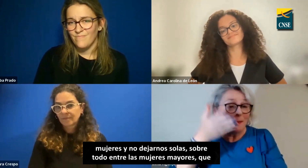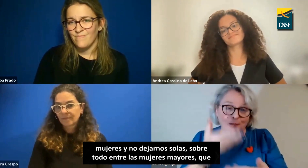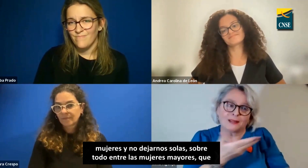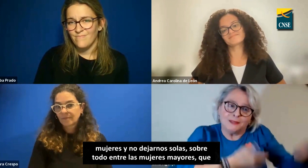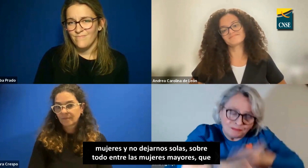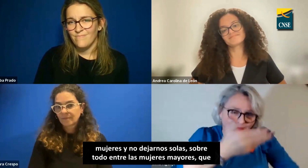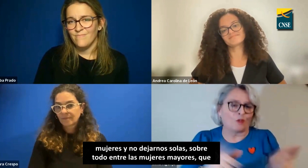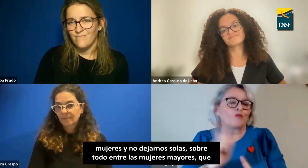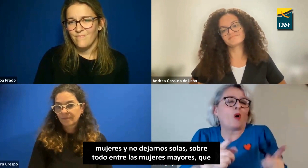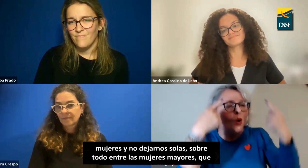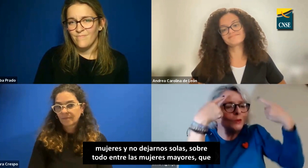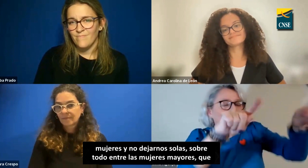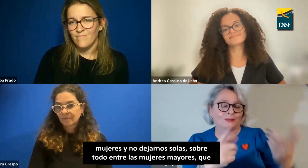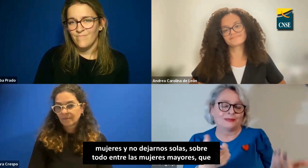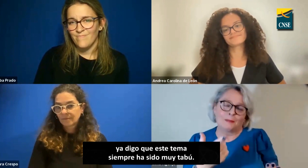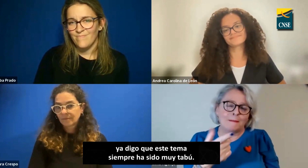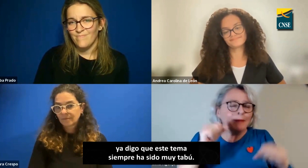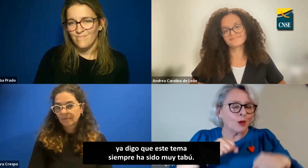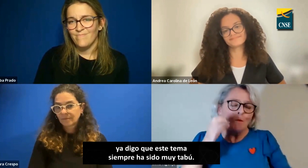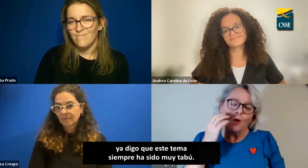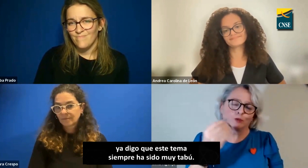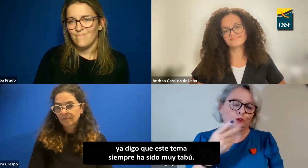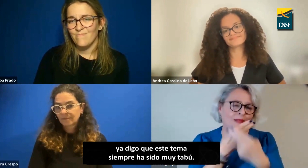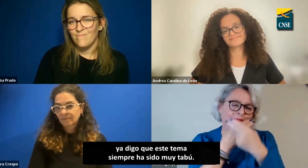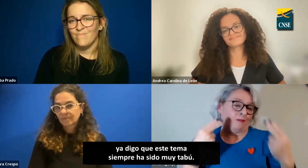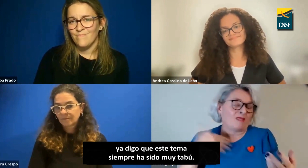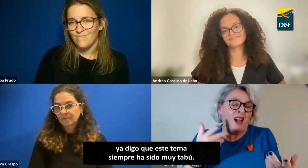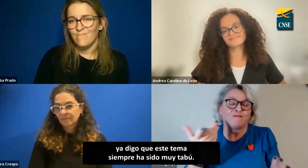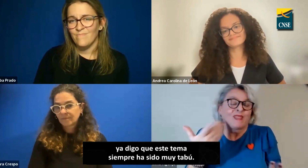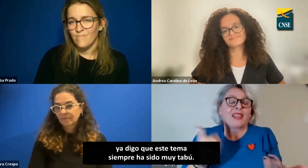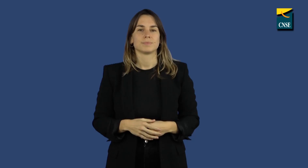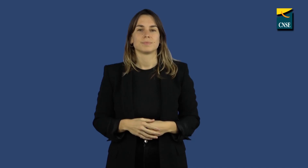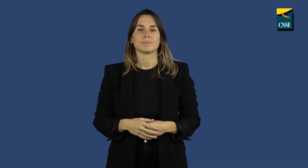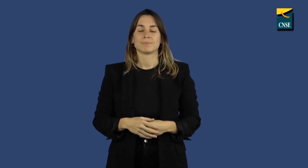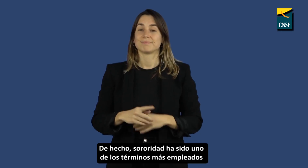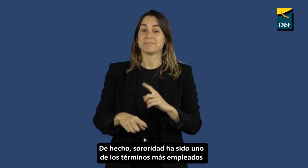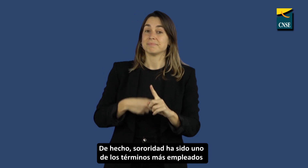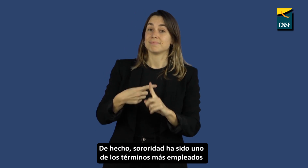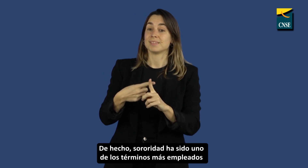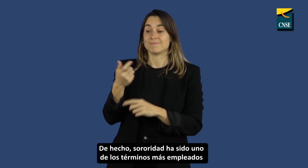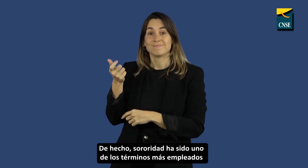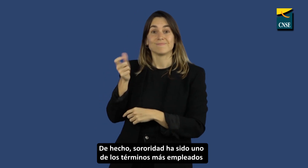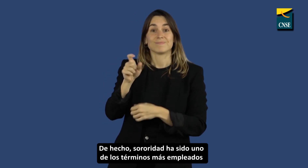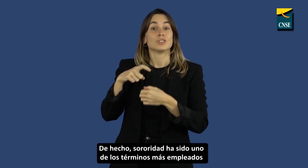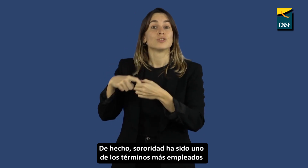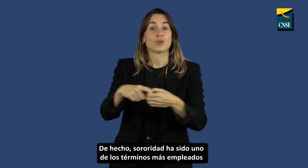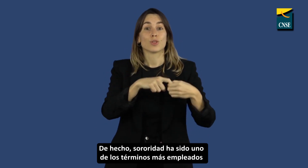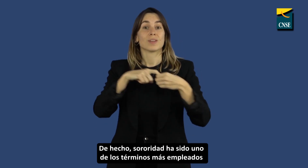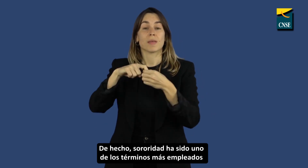solas, sobre todo entre las mujeres mayores, que ya digo que este tema siempre ha sido muy tabú. De hecho, sororidad